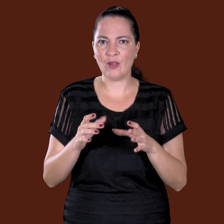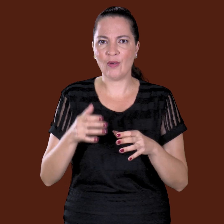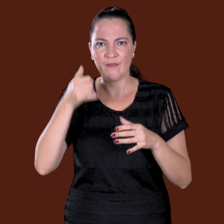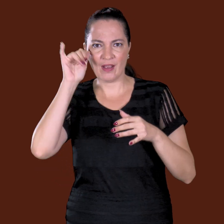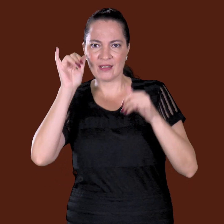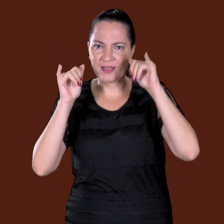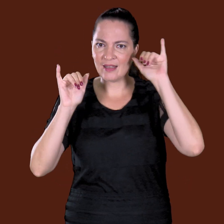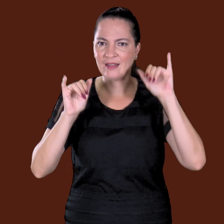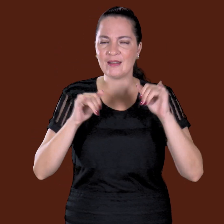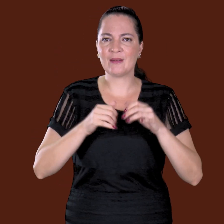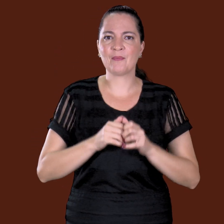terra de cá ou de lá.